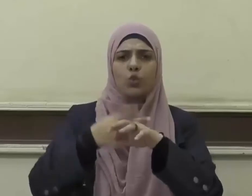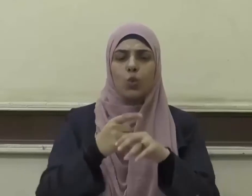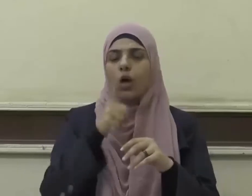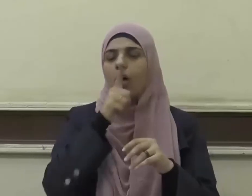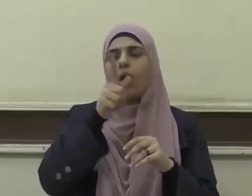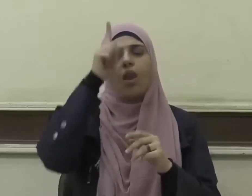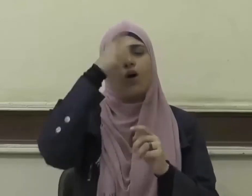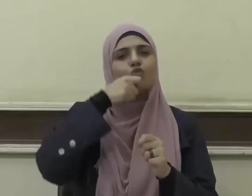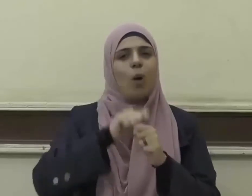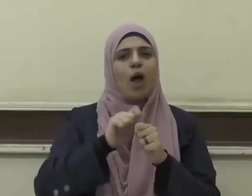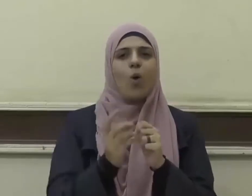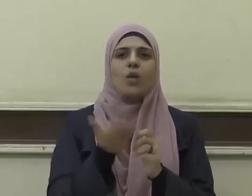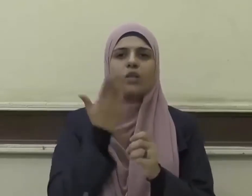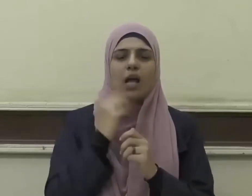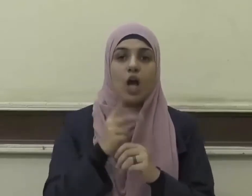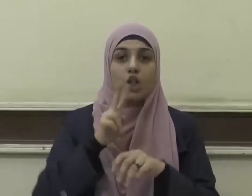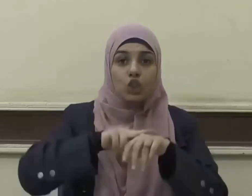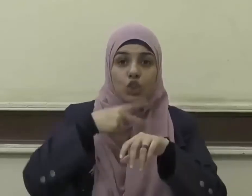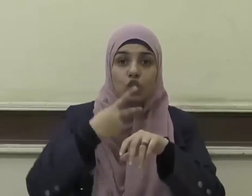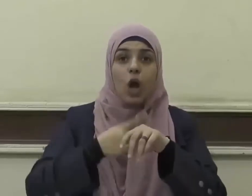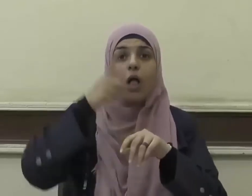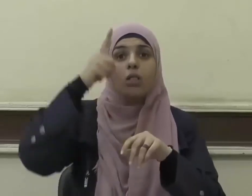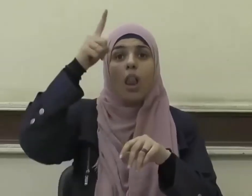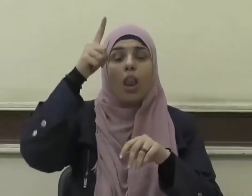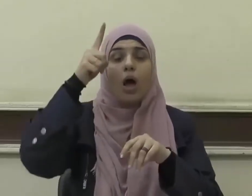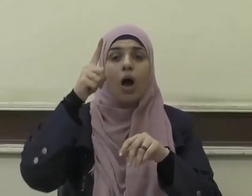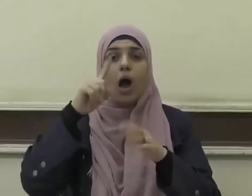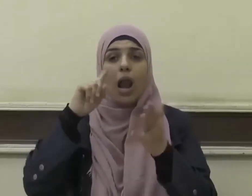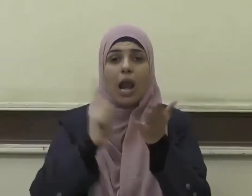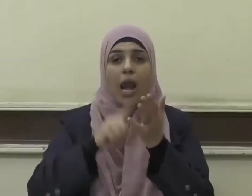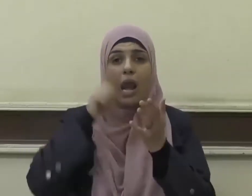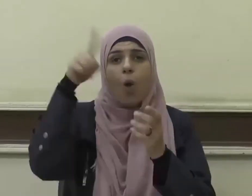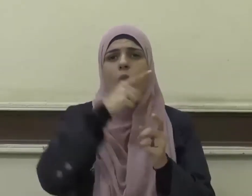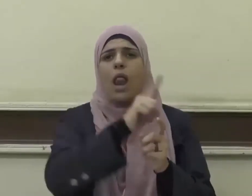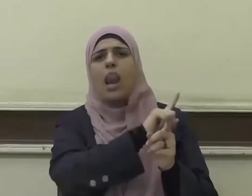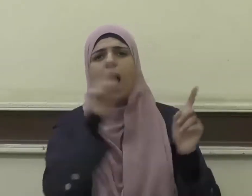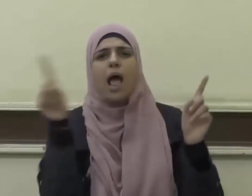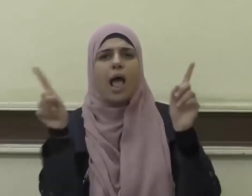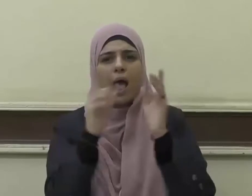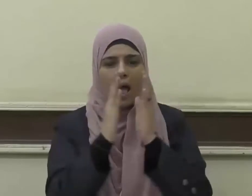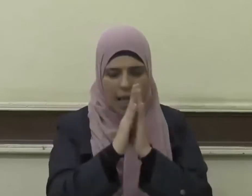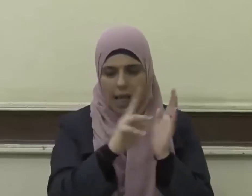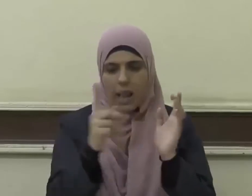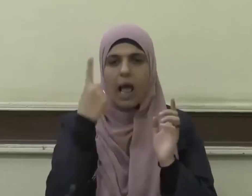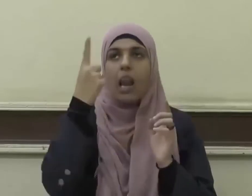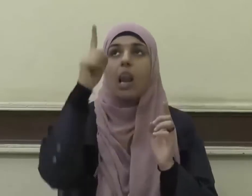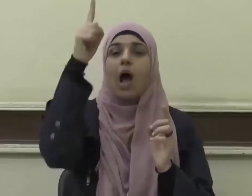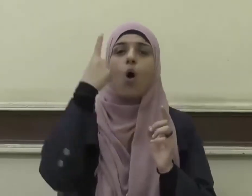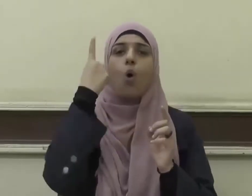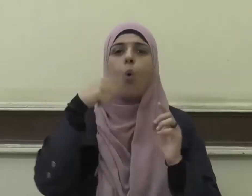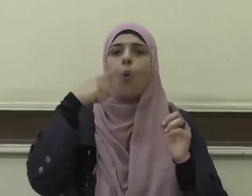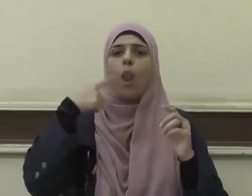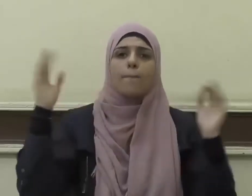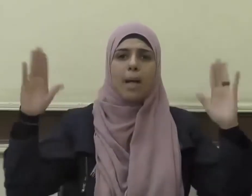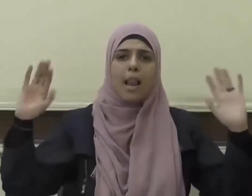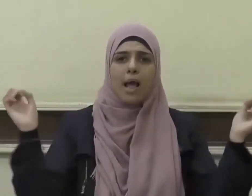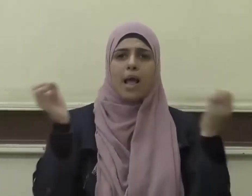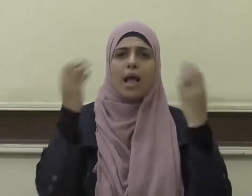تعالى شهد الله أنه لا إله إلا هو والملائكة وأولو